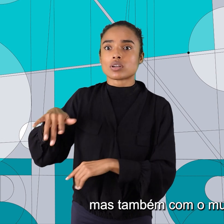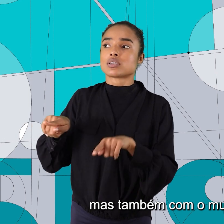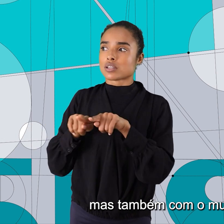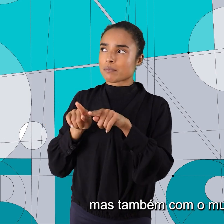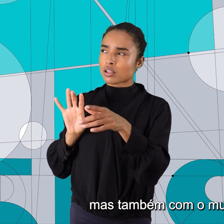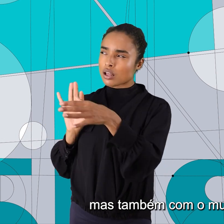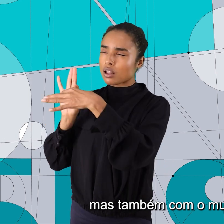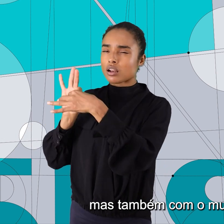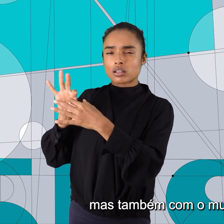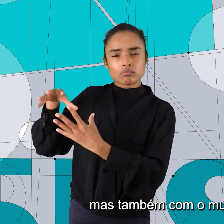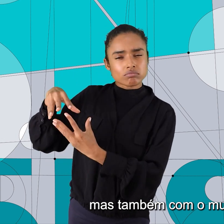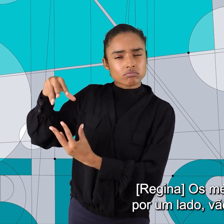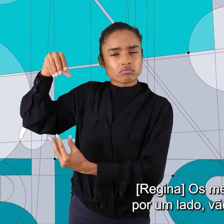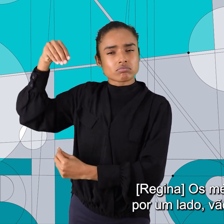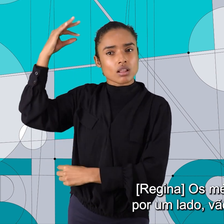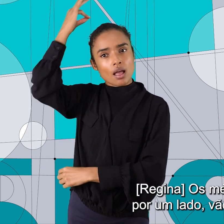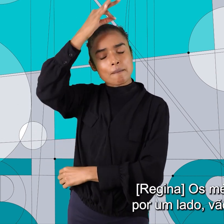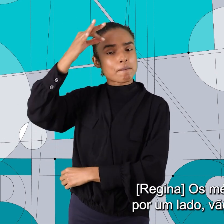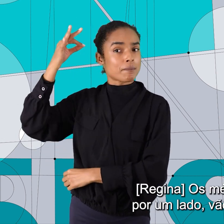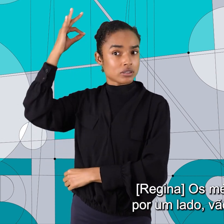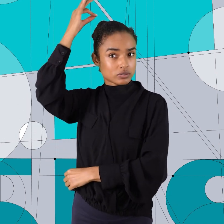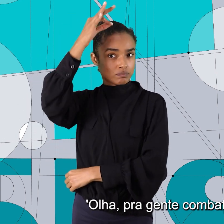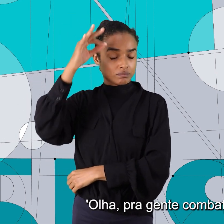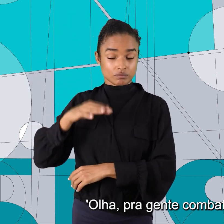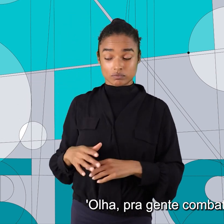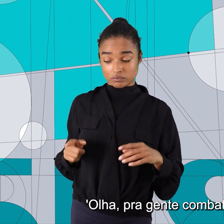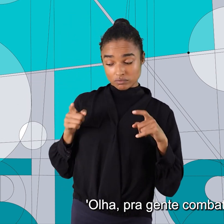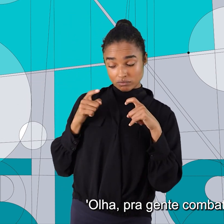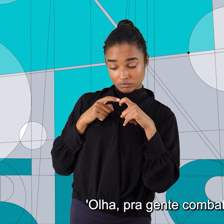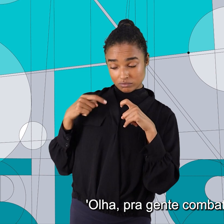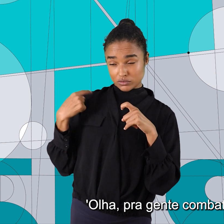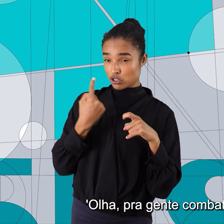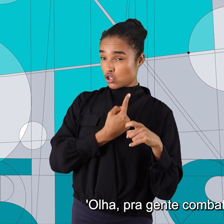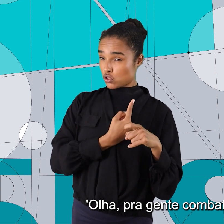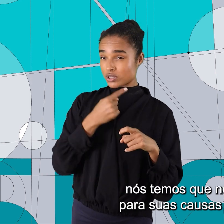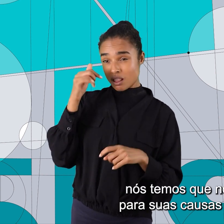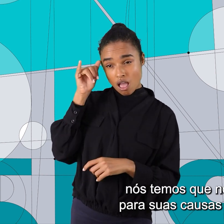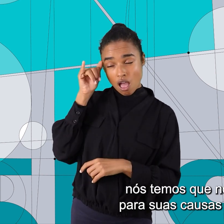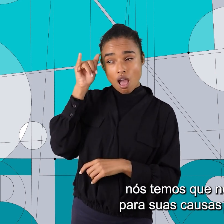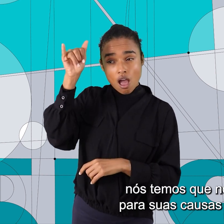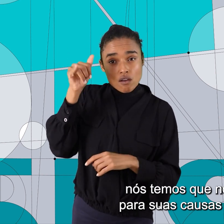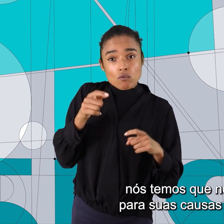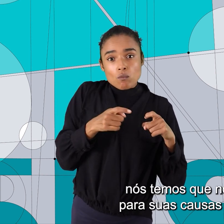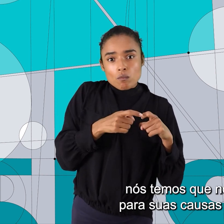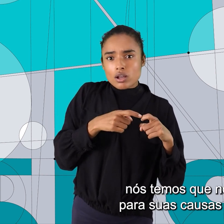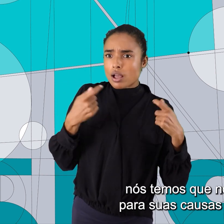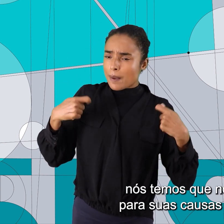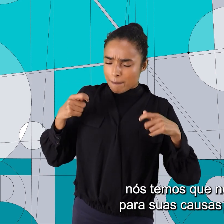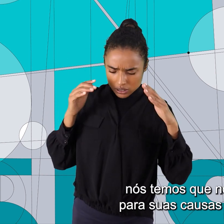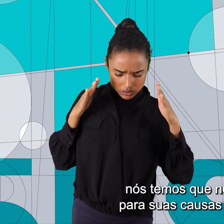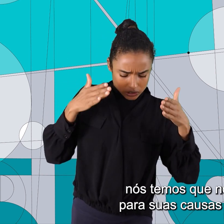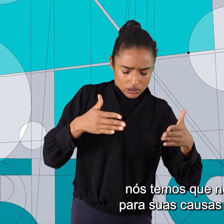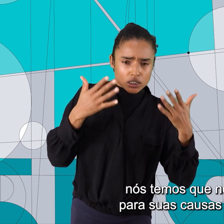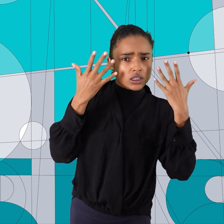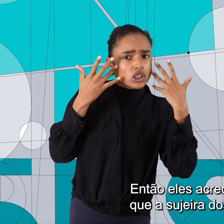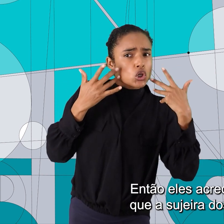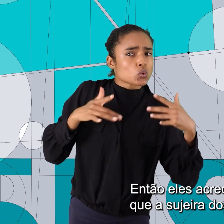com o mundo espiritual. Os médicos, por um lado, vão dizer, olha, para a gente combater as doenças, nós temos que nos voltar para as suas